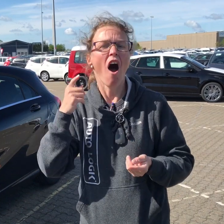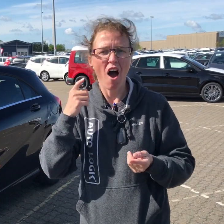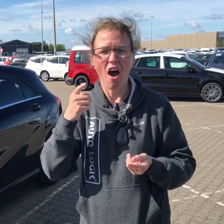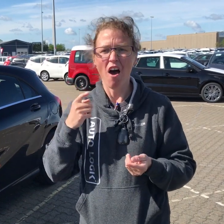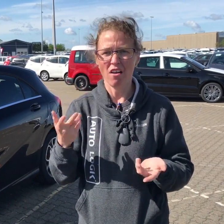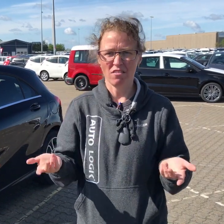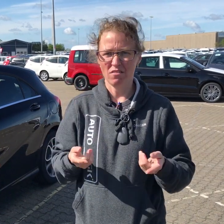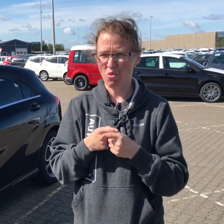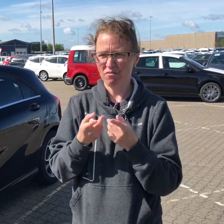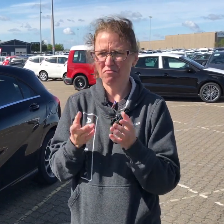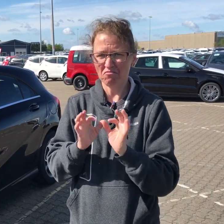Så det er fint.